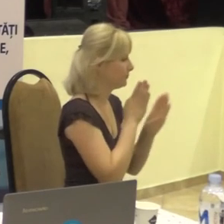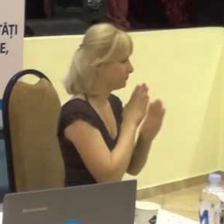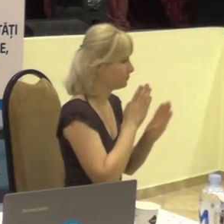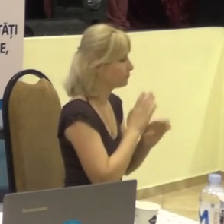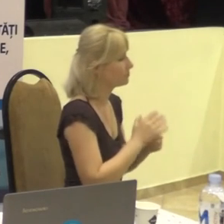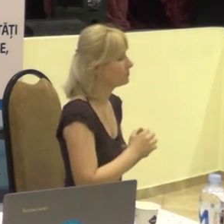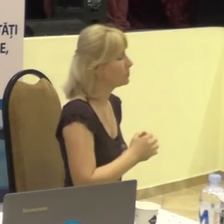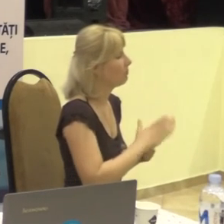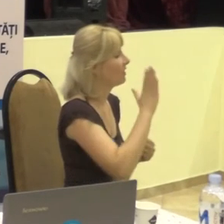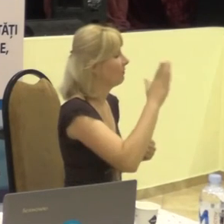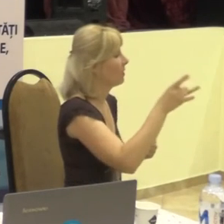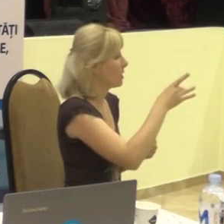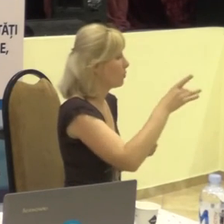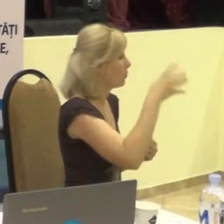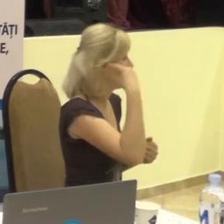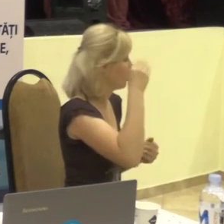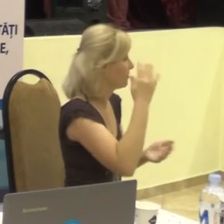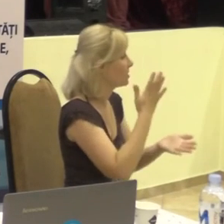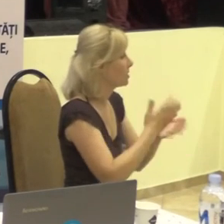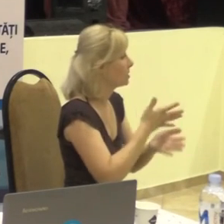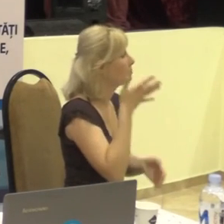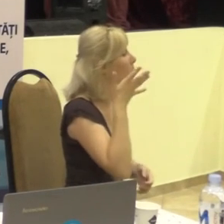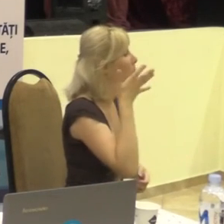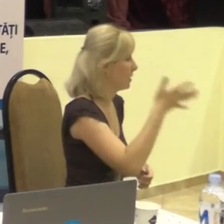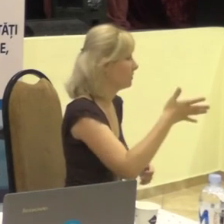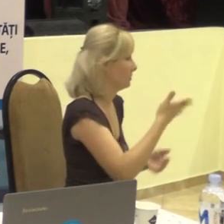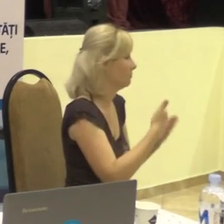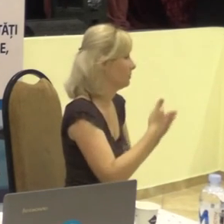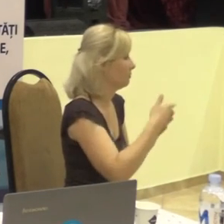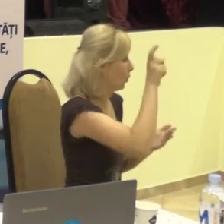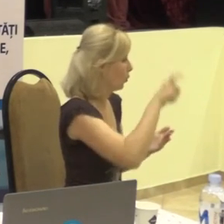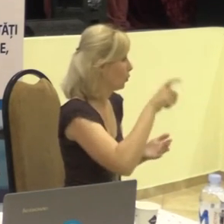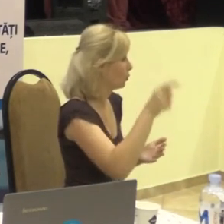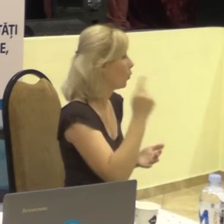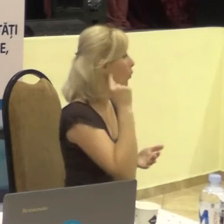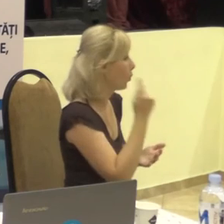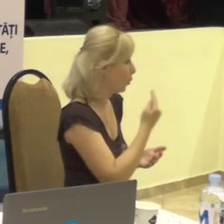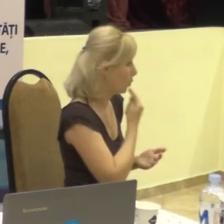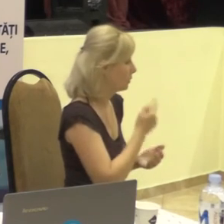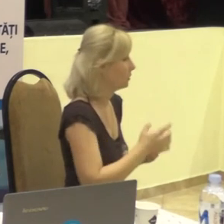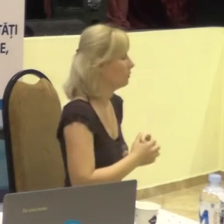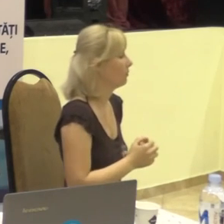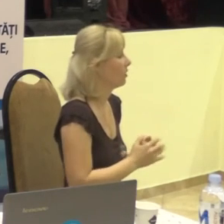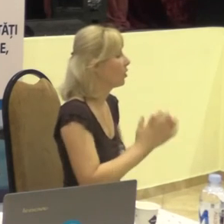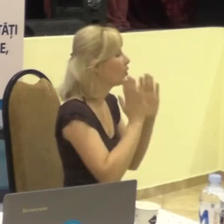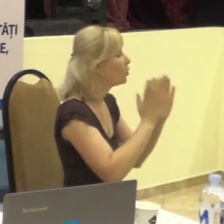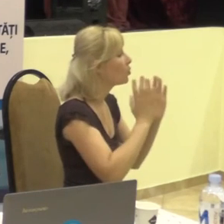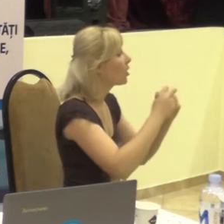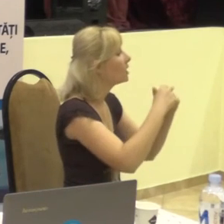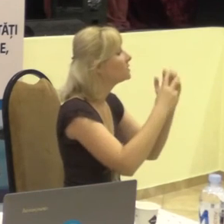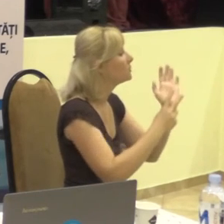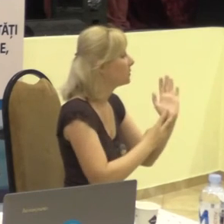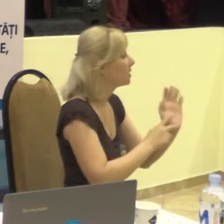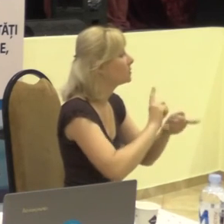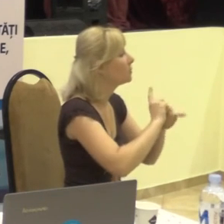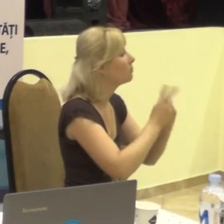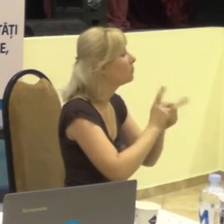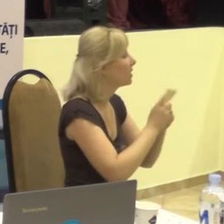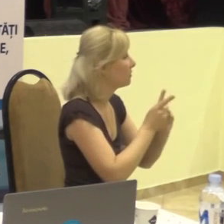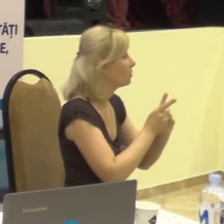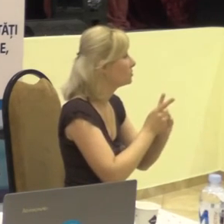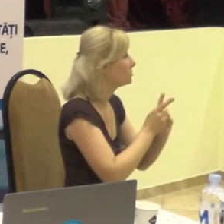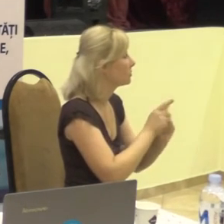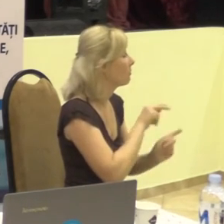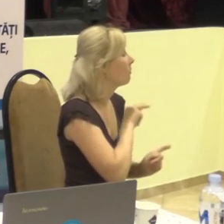Moldova sunt circa 5.000 de persoane cu dizabilități de auz și doar 17 translatori în limbajul